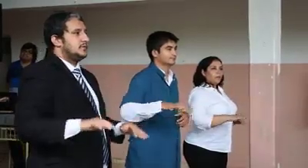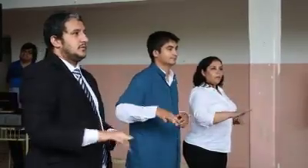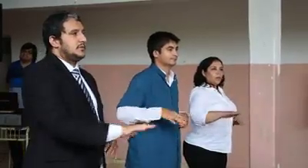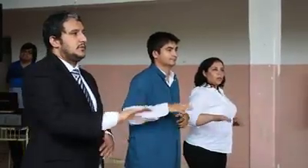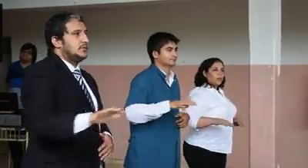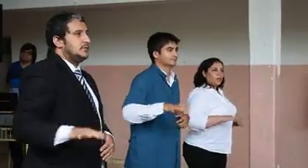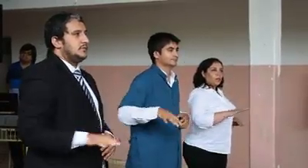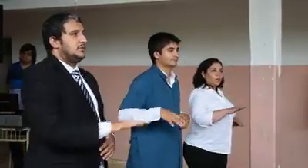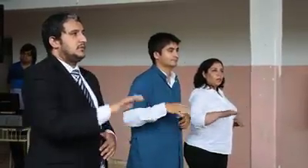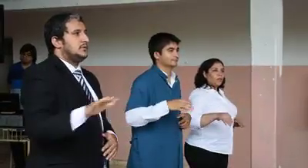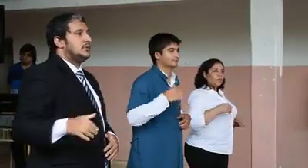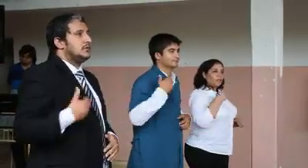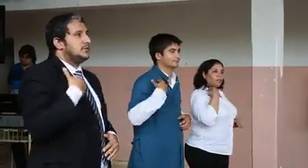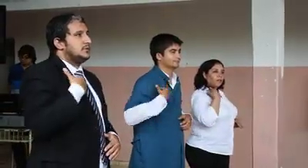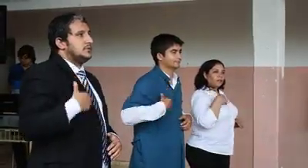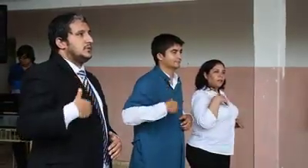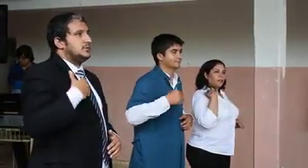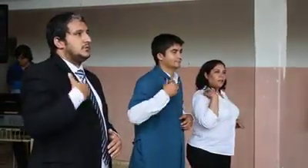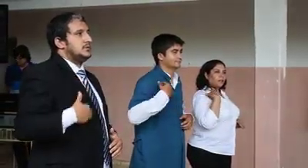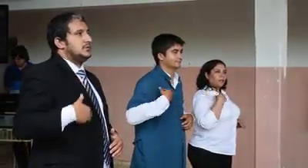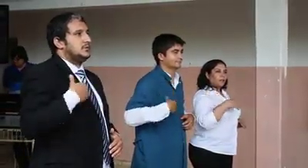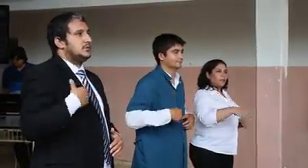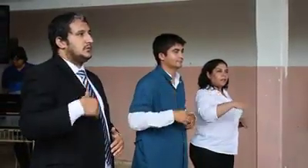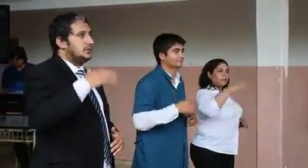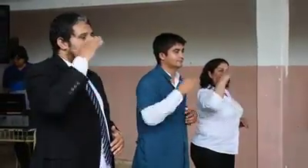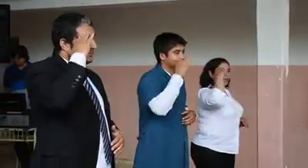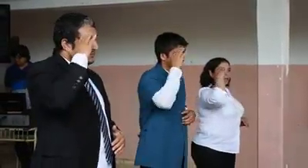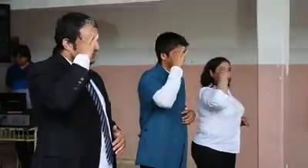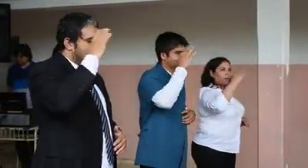argentino salud.